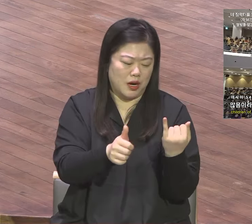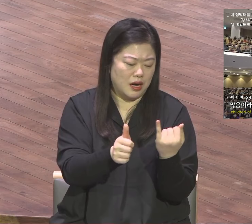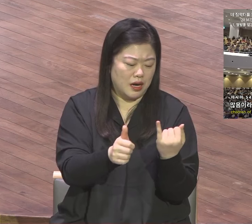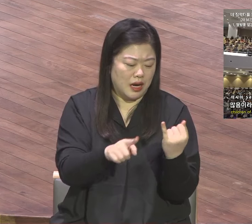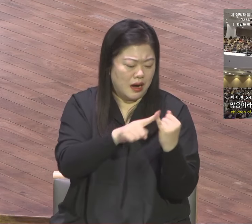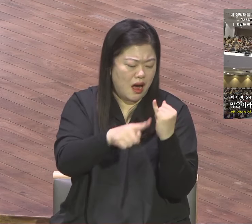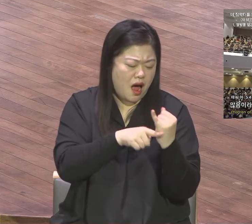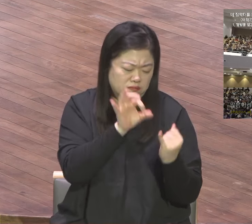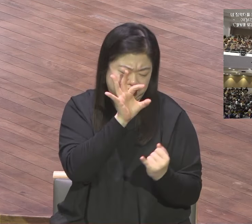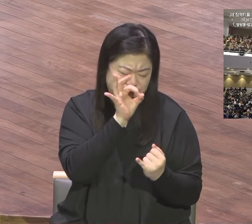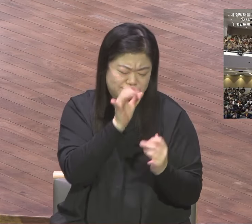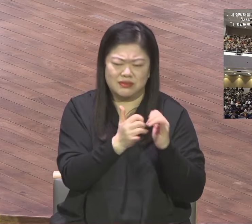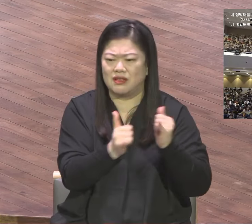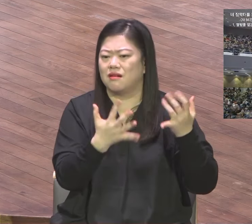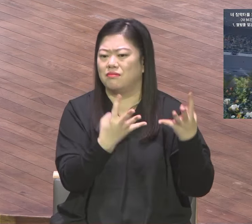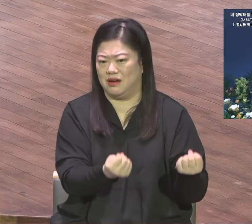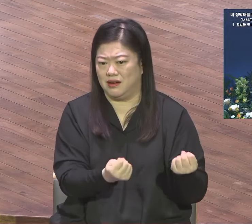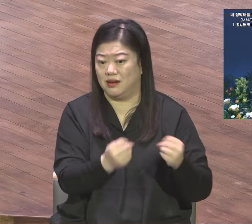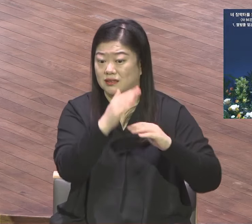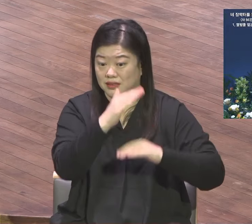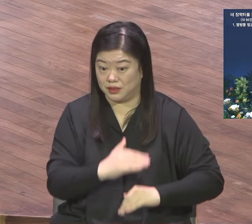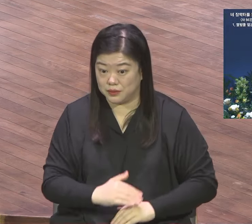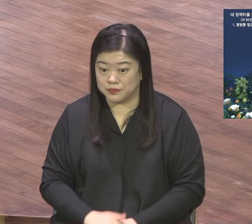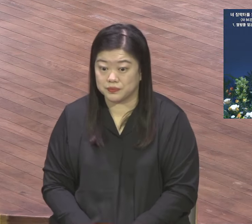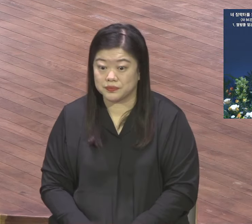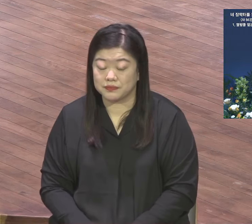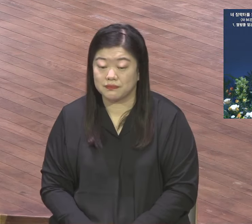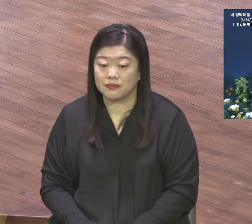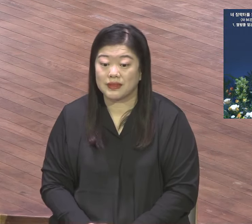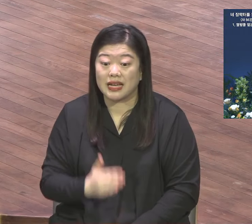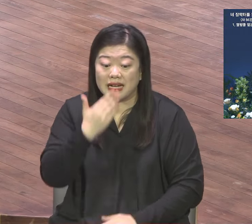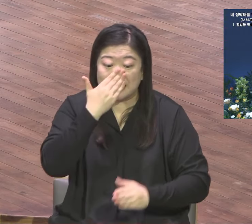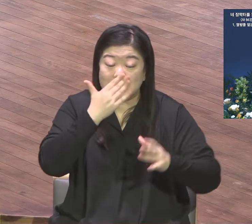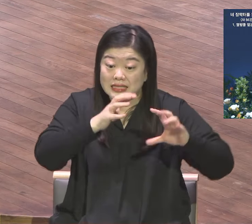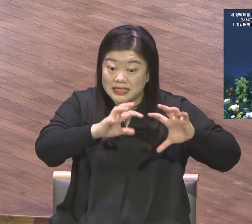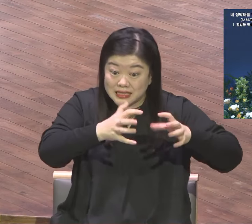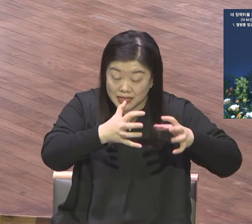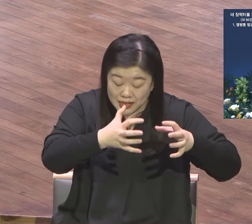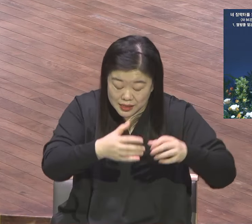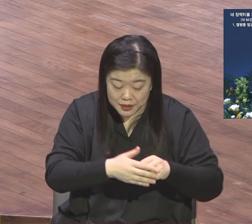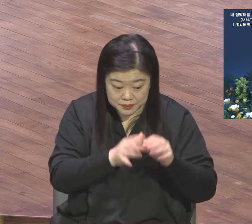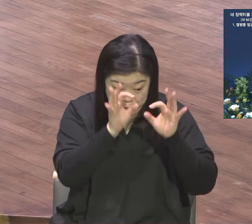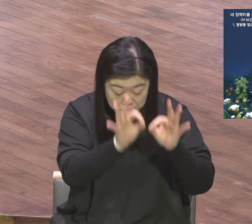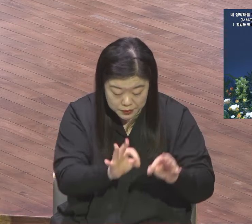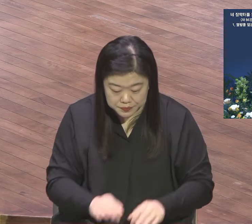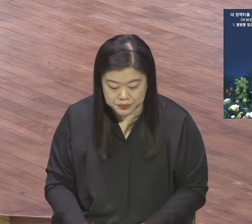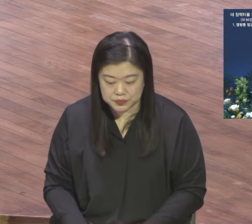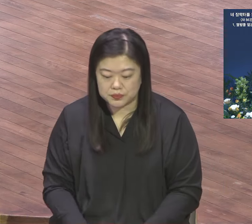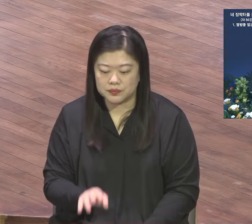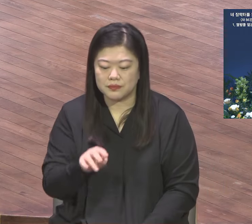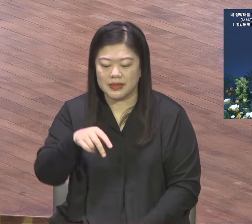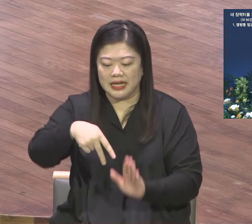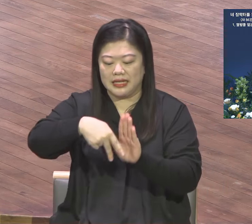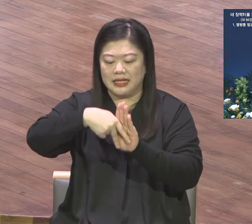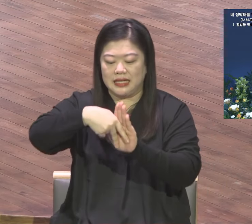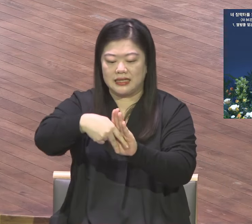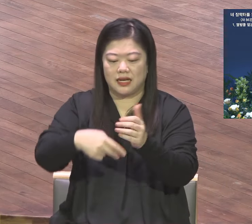말씀은 대표적인 이스라엘 메시아 예언의 말씀으로 많이 인용되고 있는 이사야 53장 말씀과